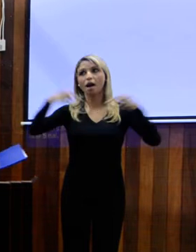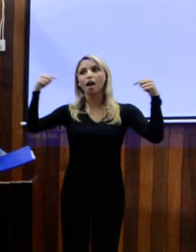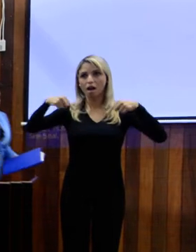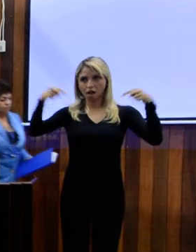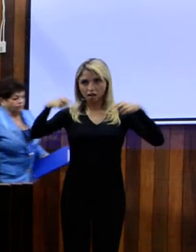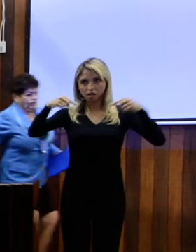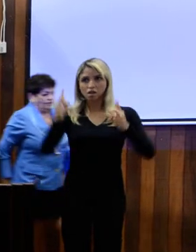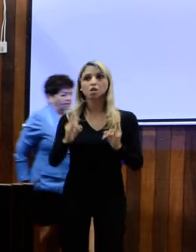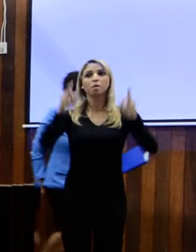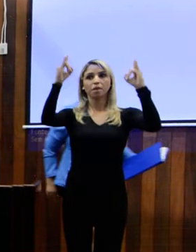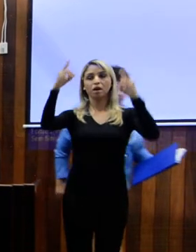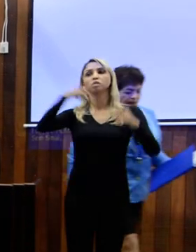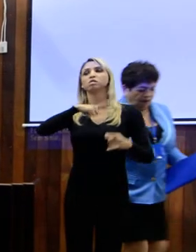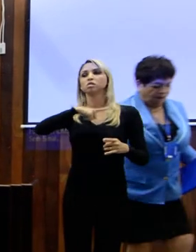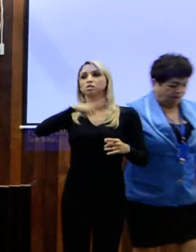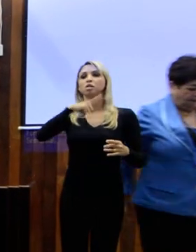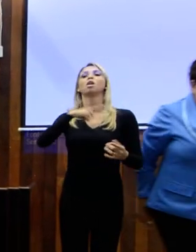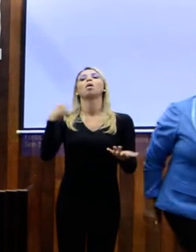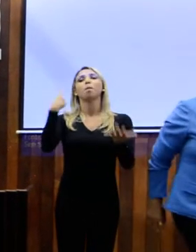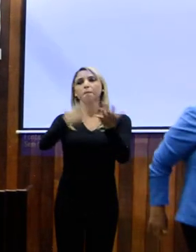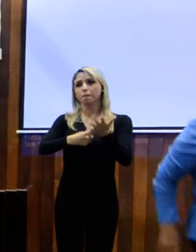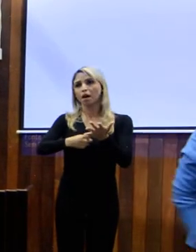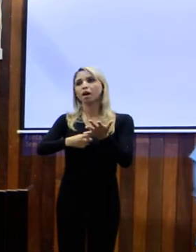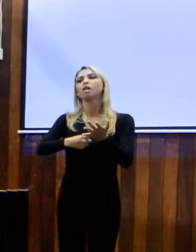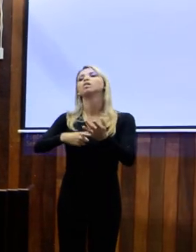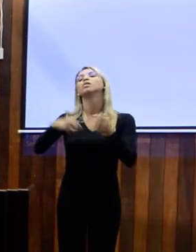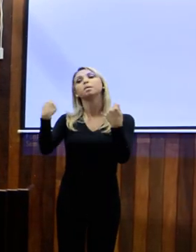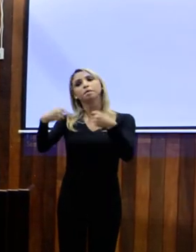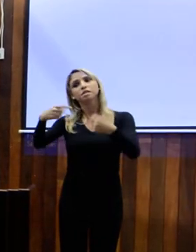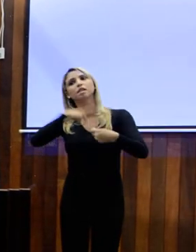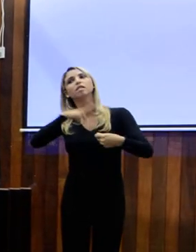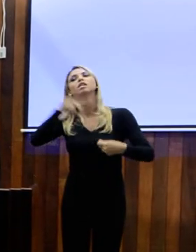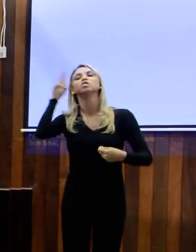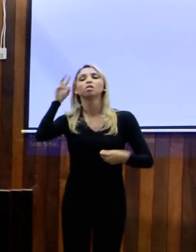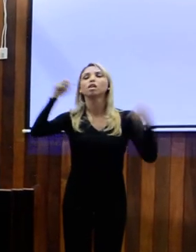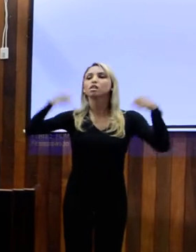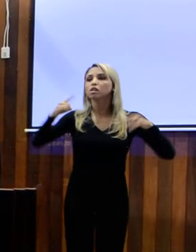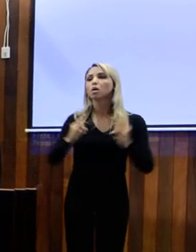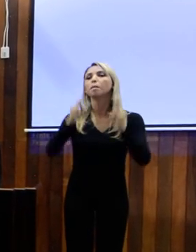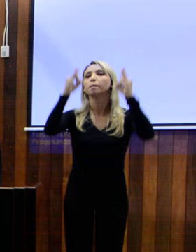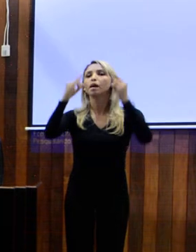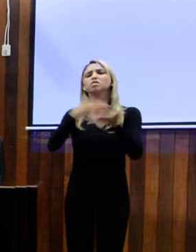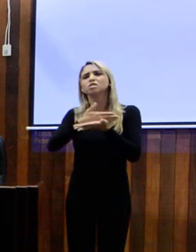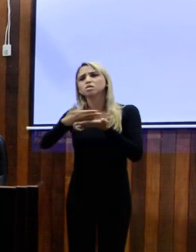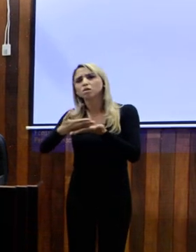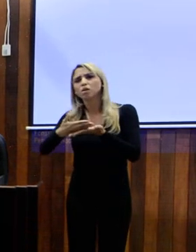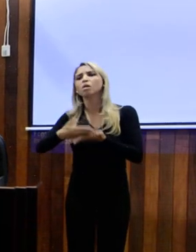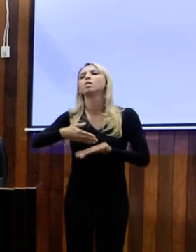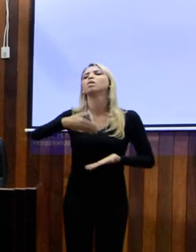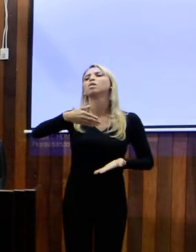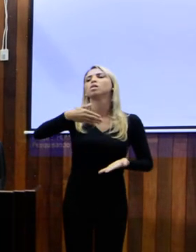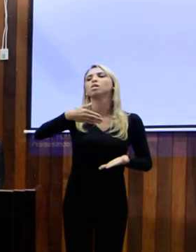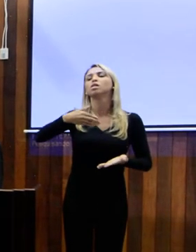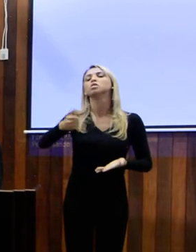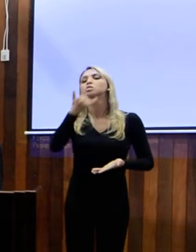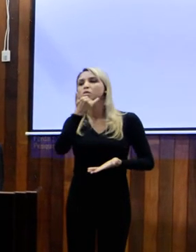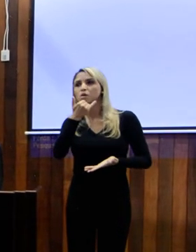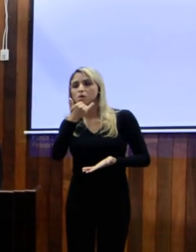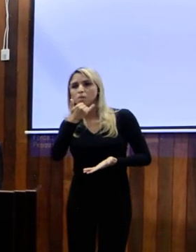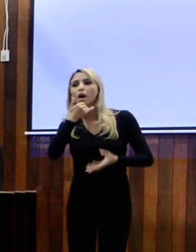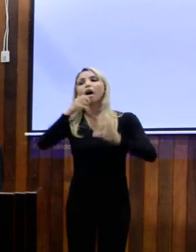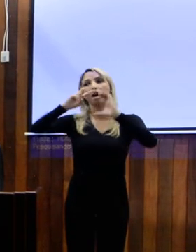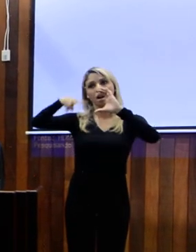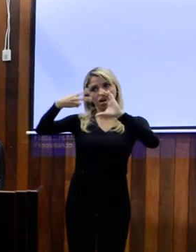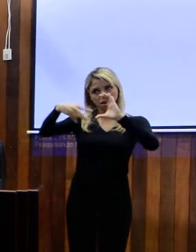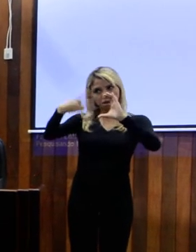acervo do Márcio Bené, identificando que a história desse prédio, que iniciou em 1900, esse prédio não, da Câmara Municipal de